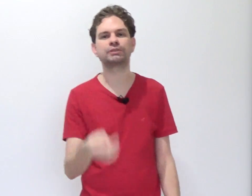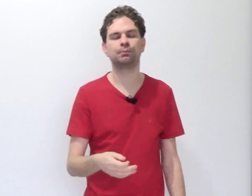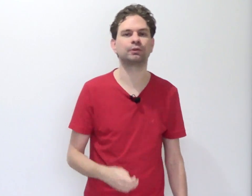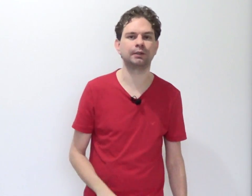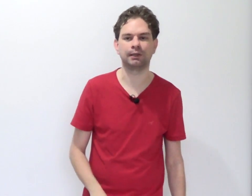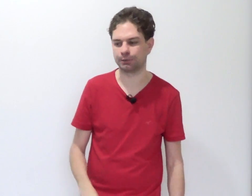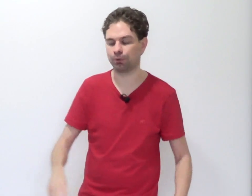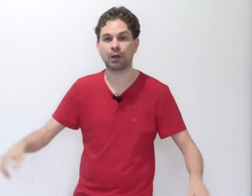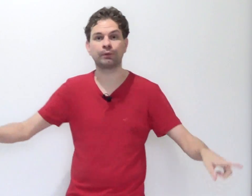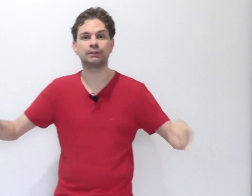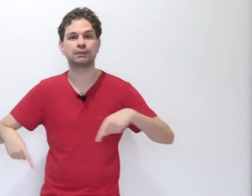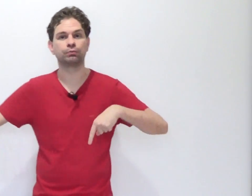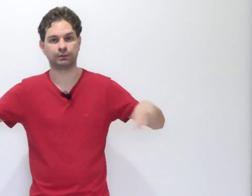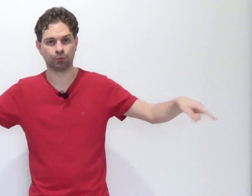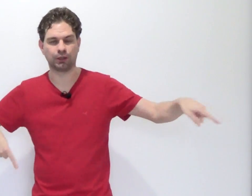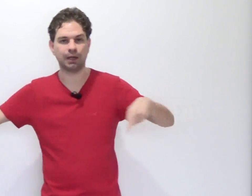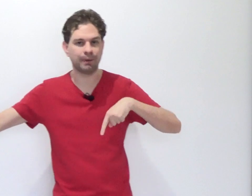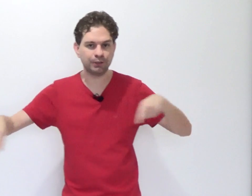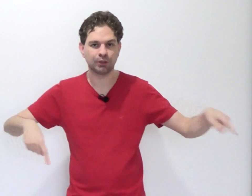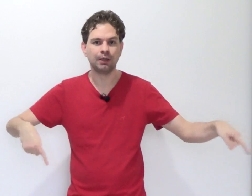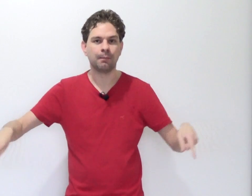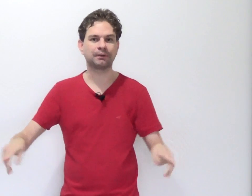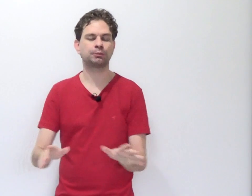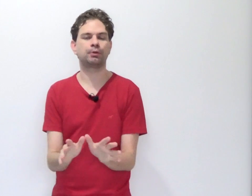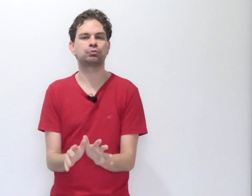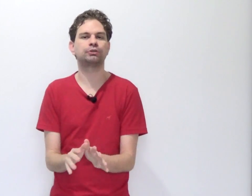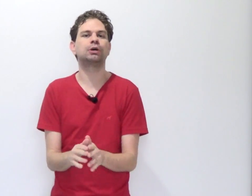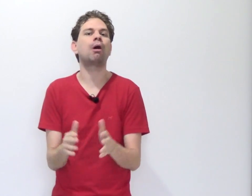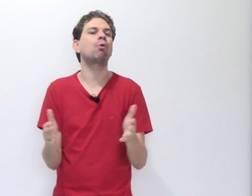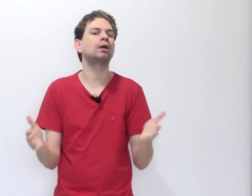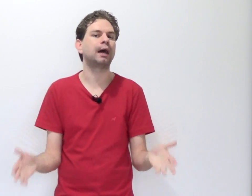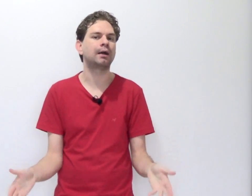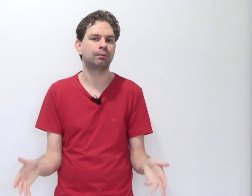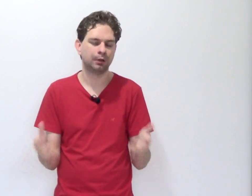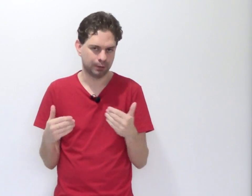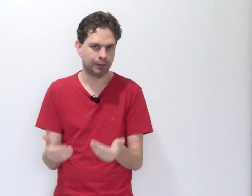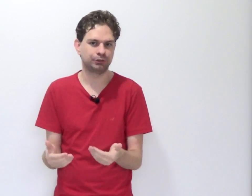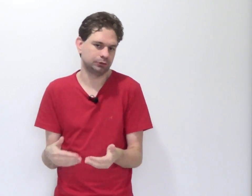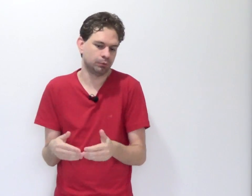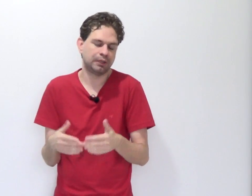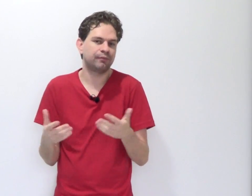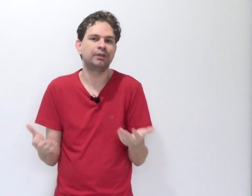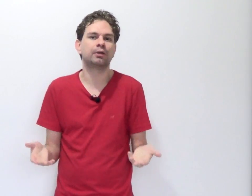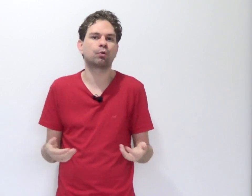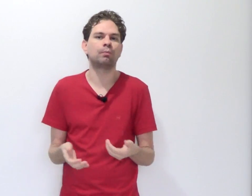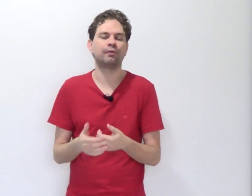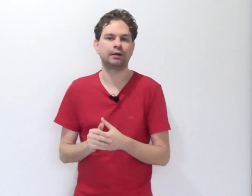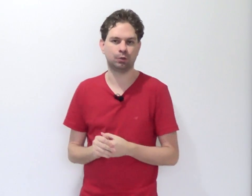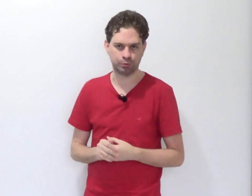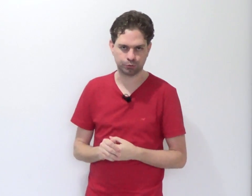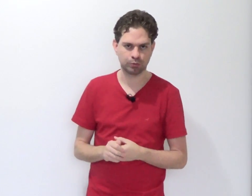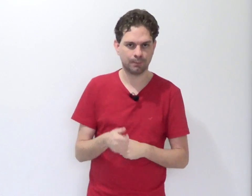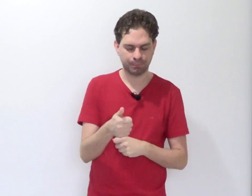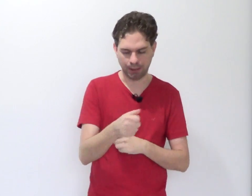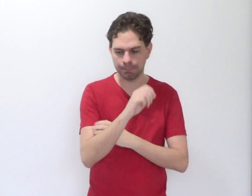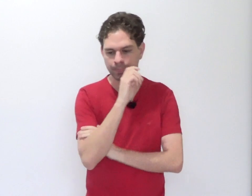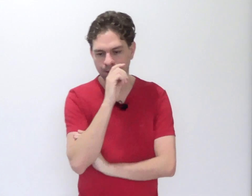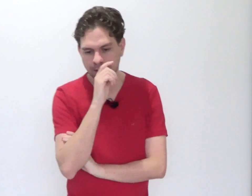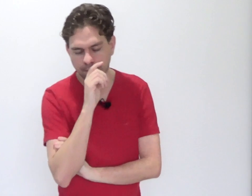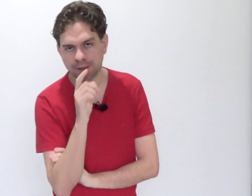simultaneidade. Porque aconteceu simultaneamente, mas as pessoas não acordaram antes. Não definiram como fariam isso. Agora